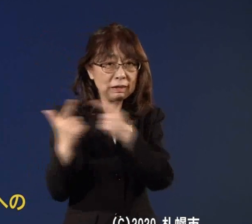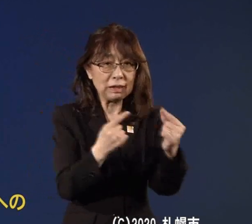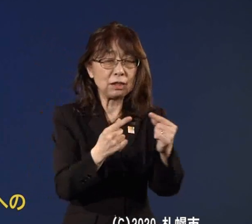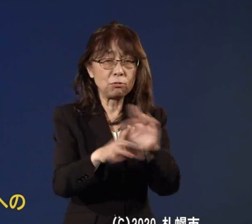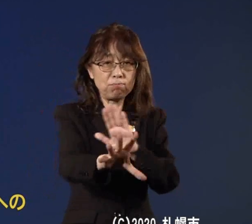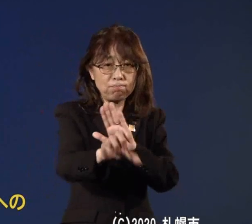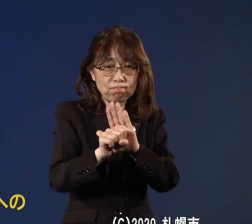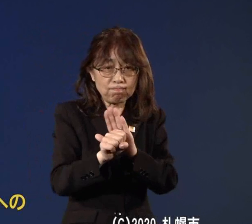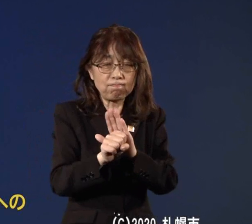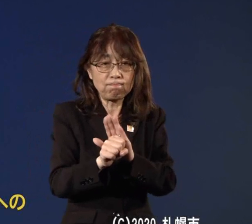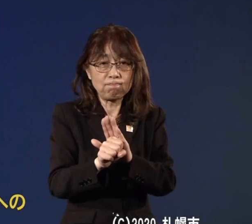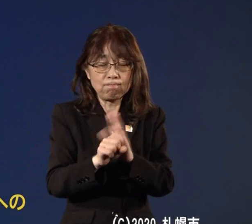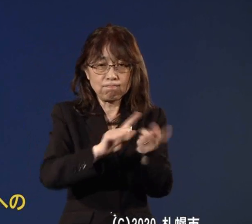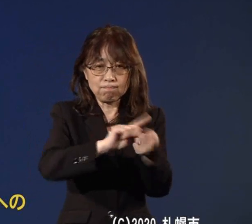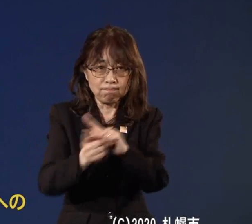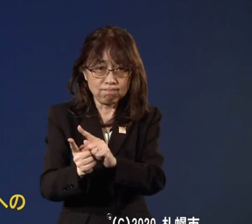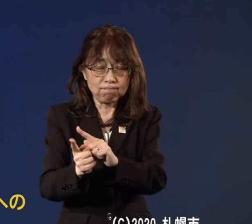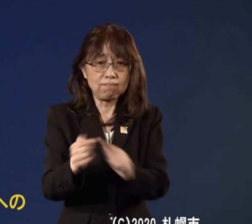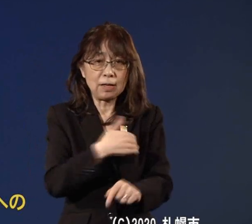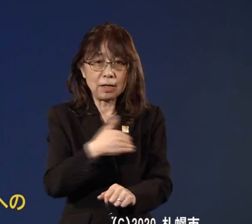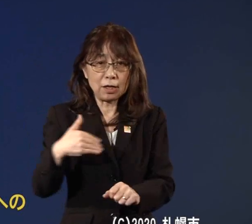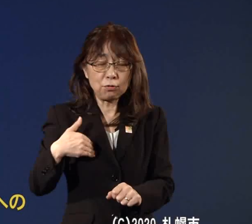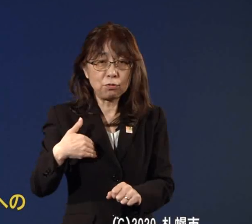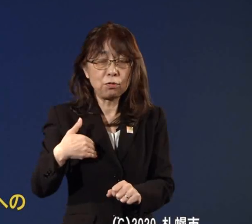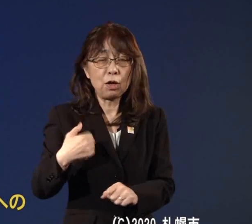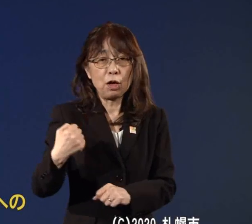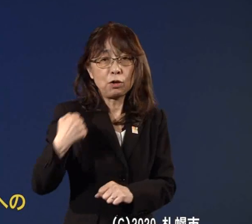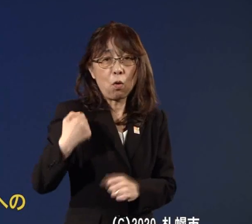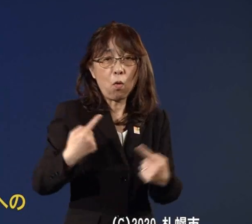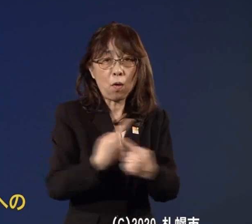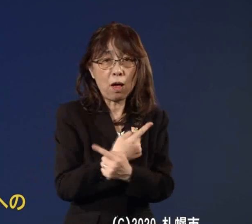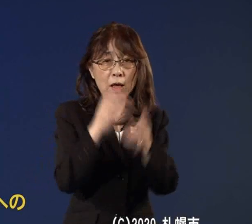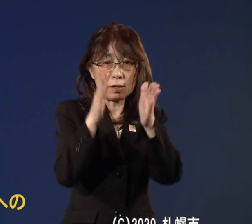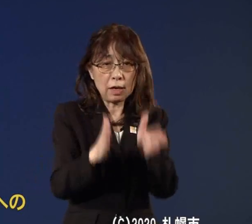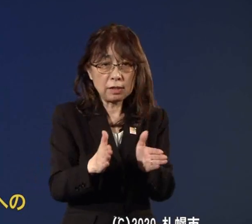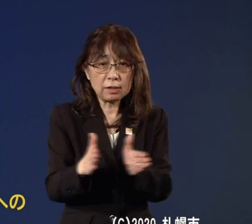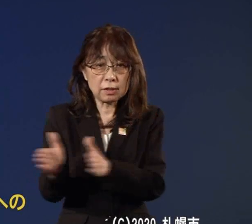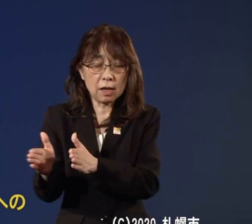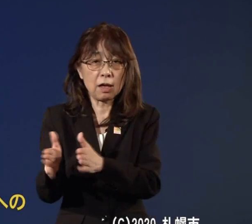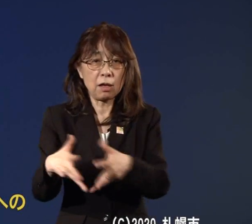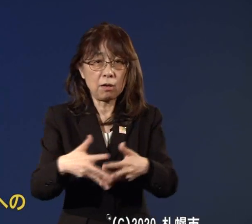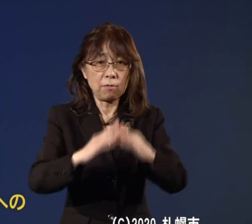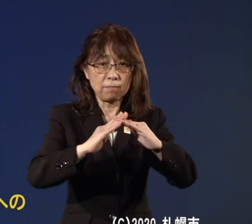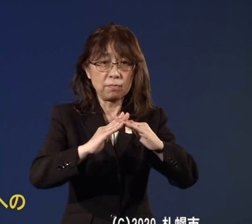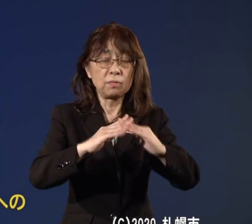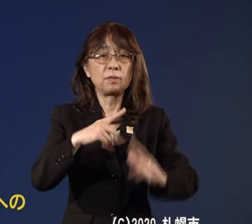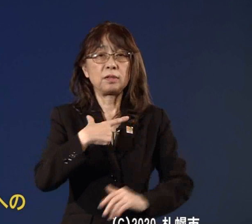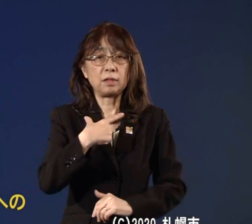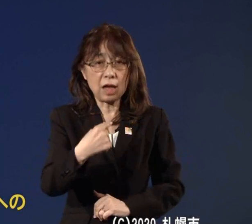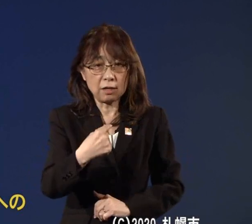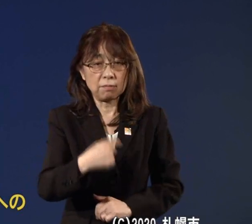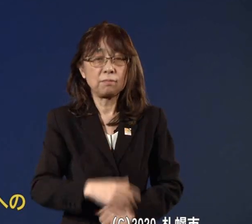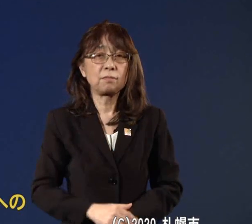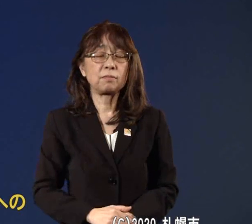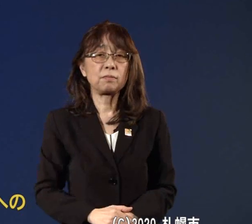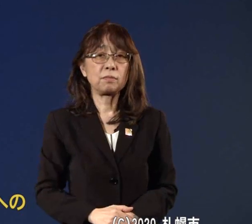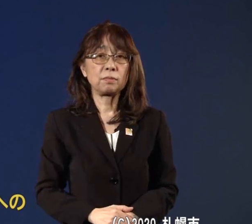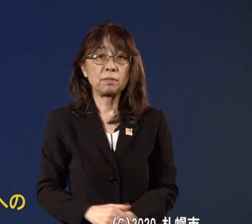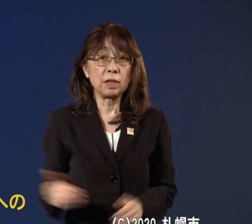していく強化体制をとっていきたいとこのように思っているところでございますこれまでご説明をさ